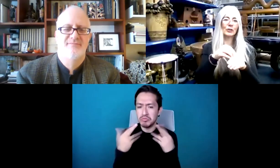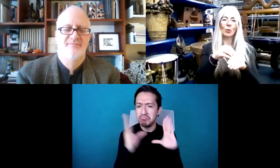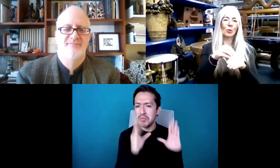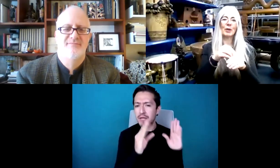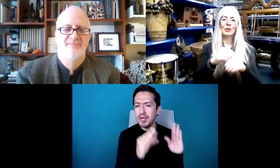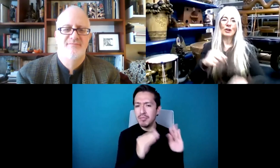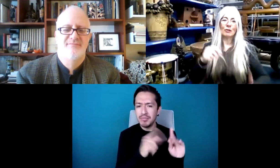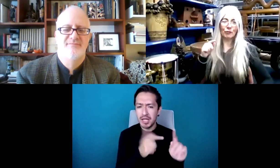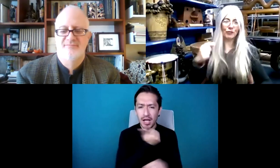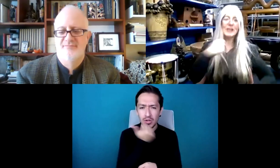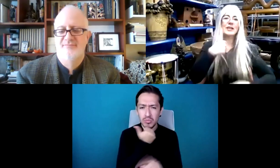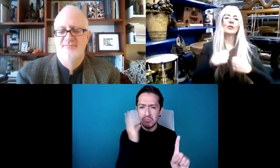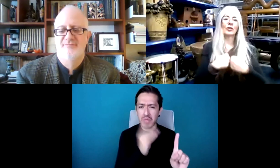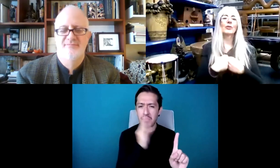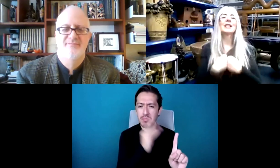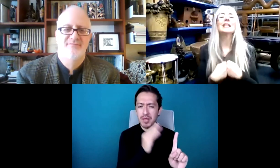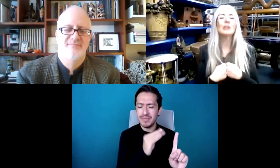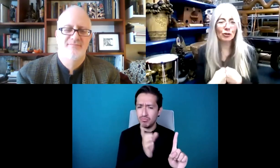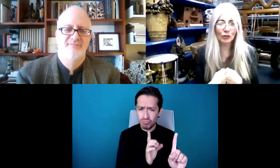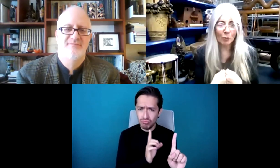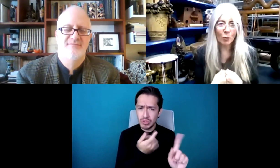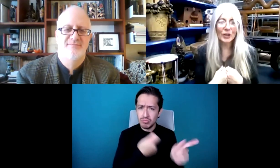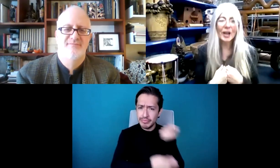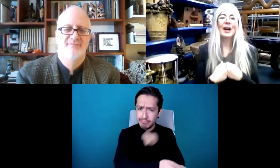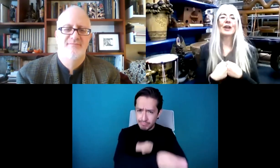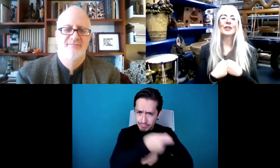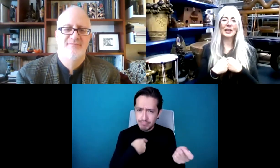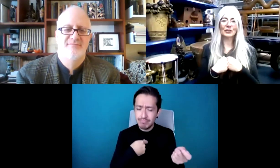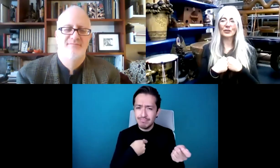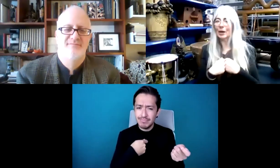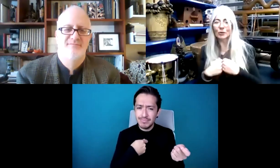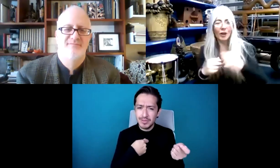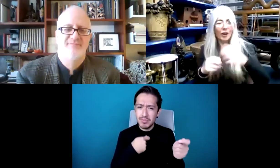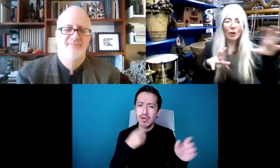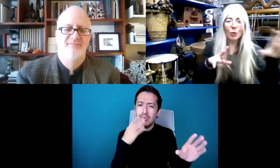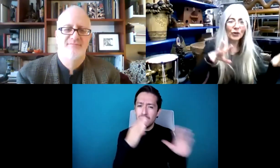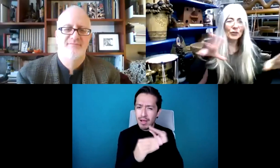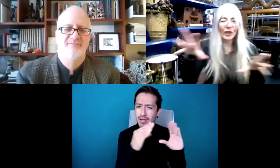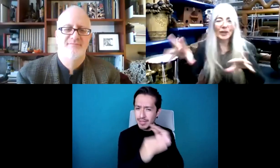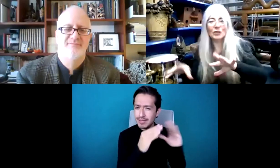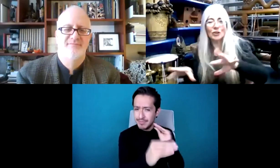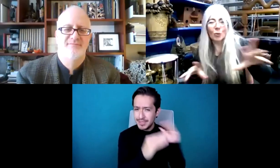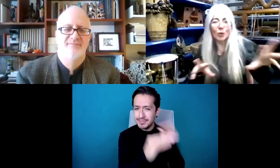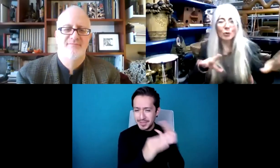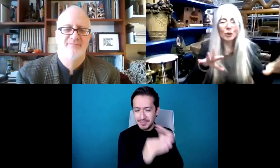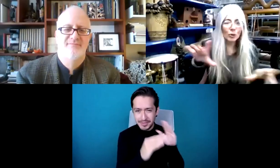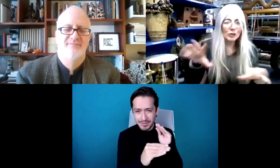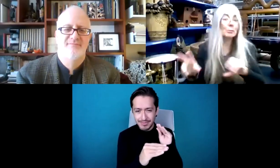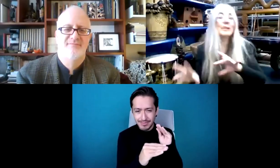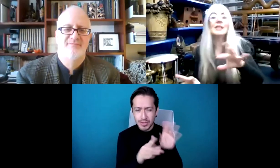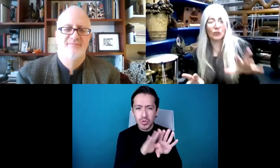maestro pupilo. Creo que el aprendizaje. Creo consiste en alimentar a alguien, sino en tener un,